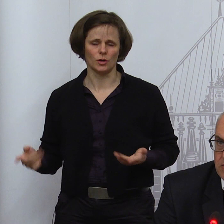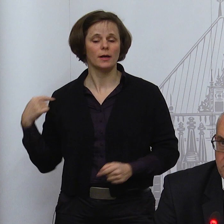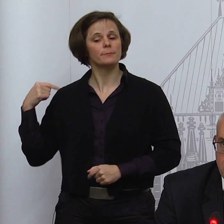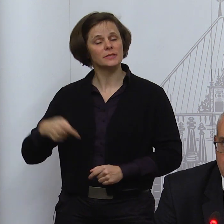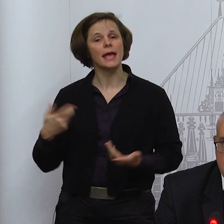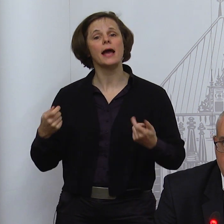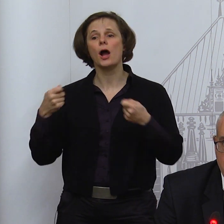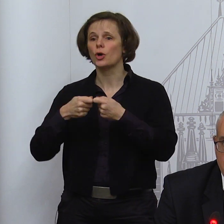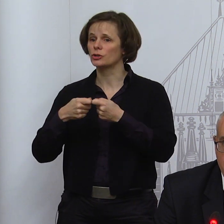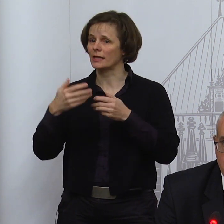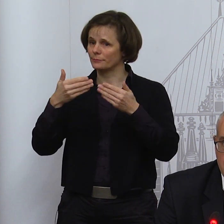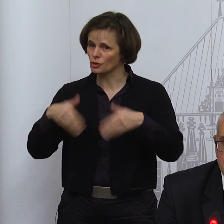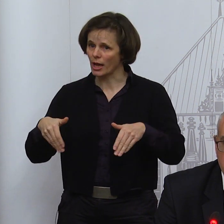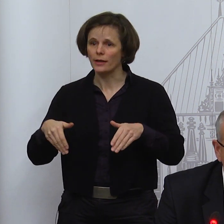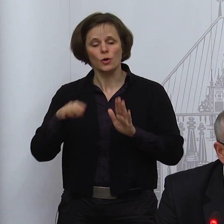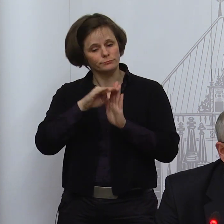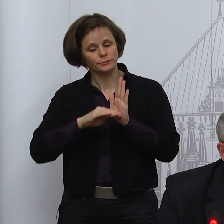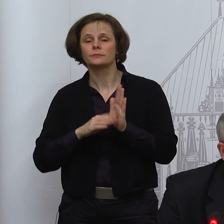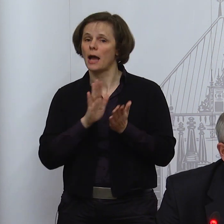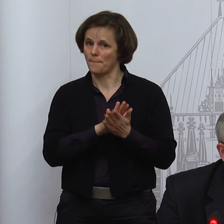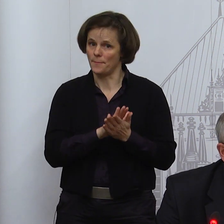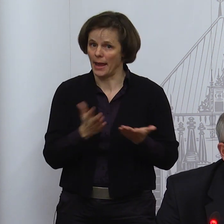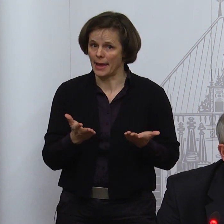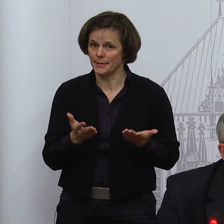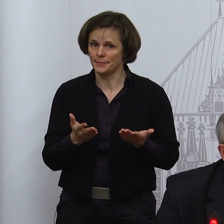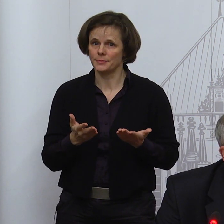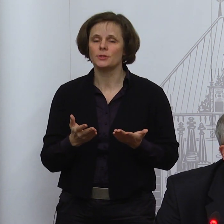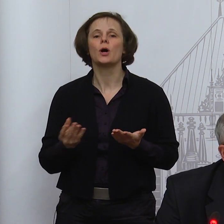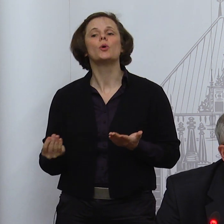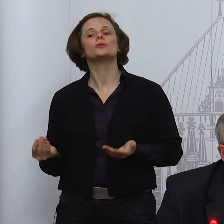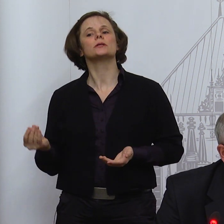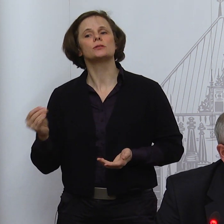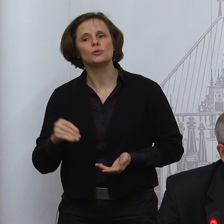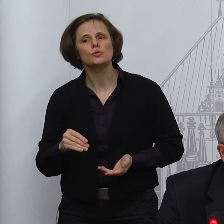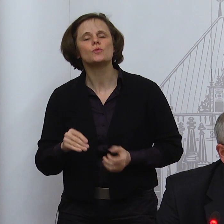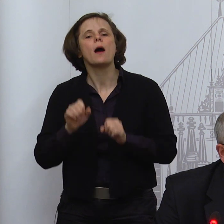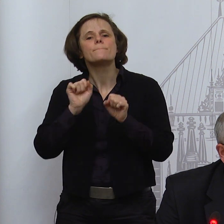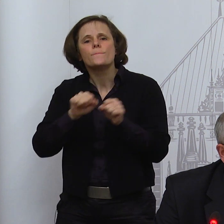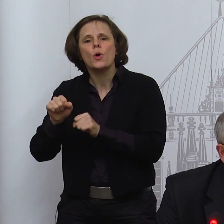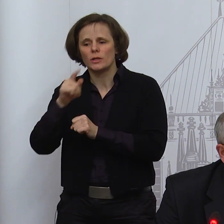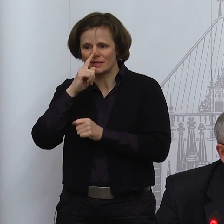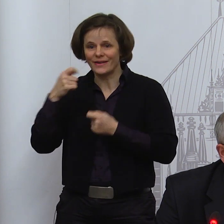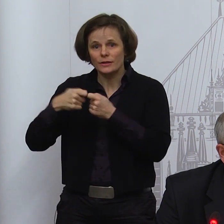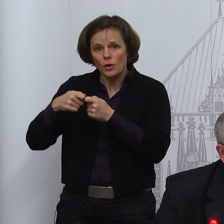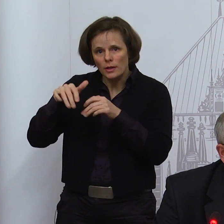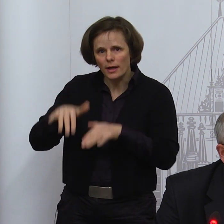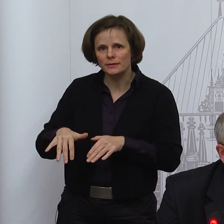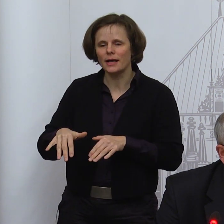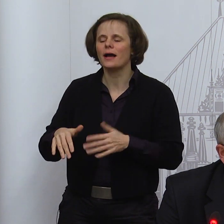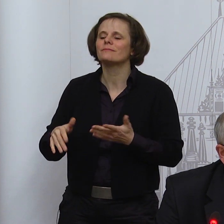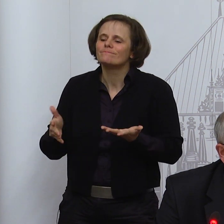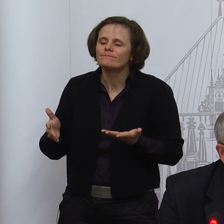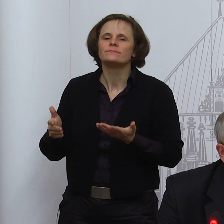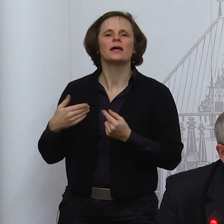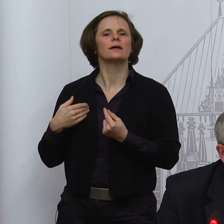Allerdings wird darauf hingewiesen, dass es sinnvoll ist, sich möglichst immer auf dieselben Personen zu konzentrieren, mit denen man sich trifft.